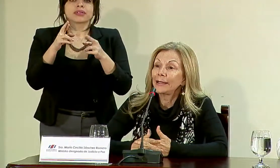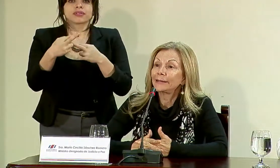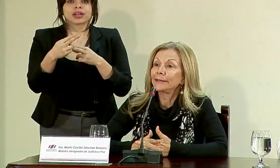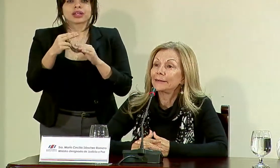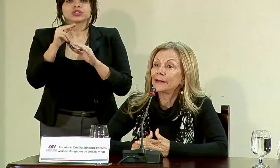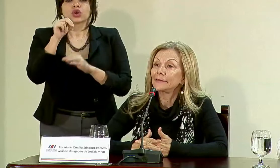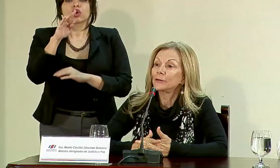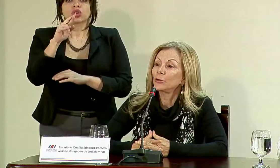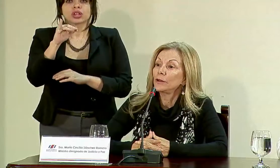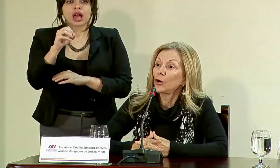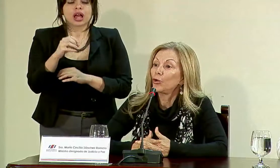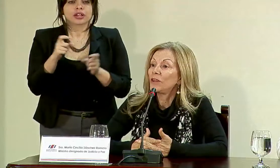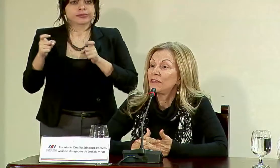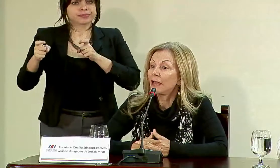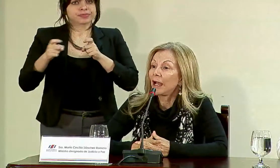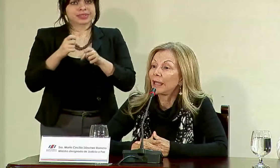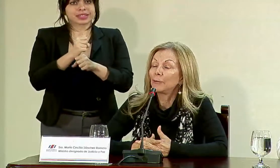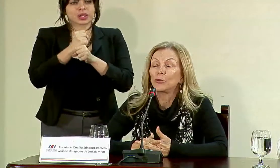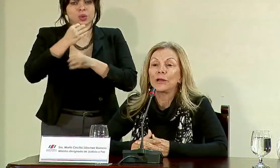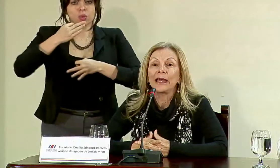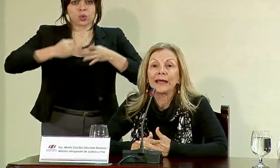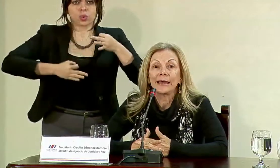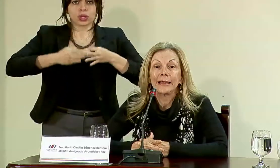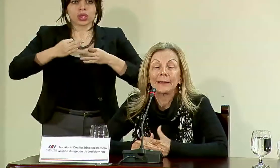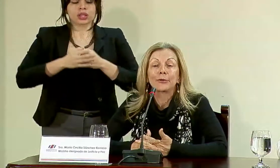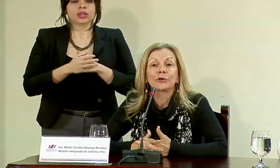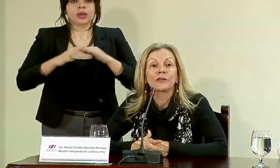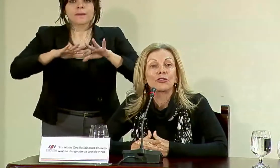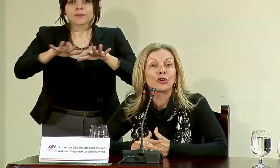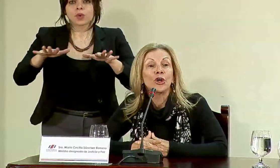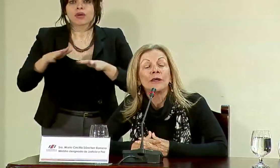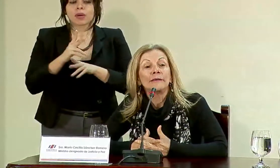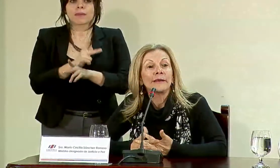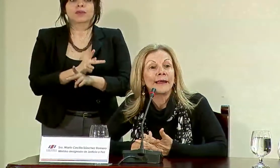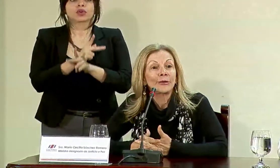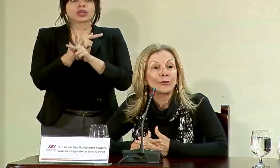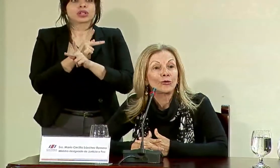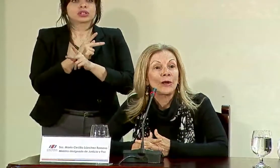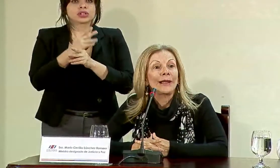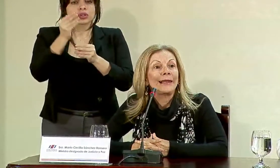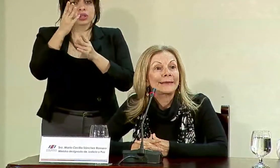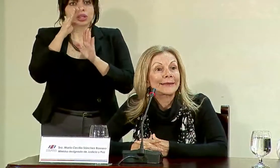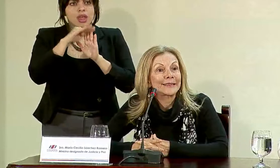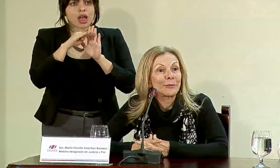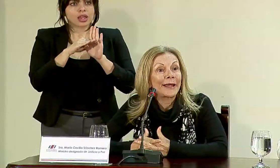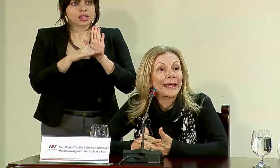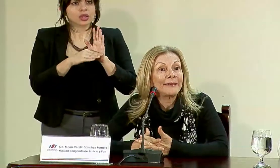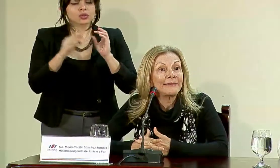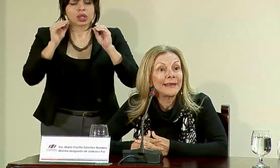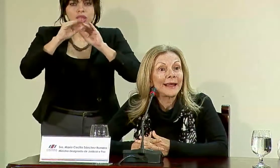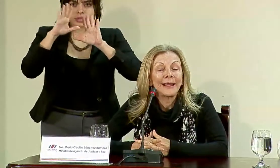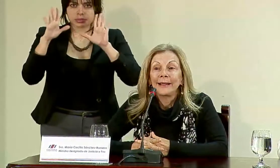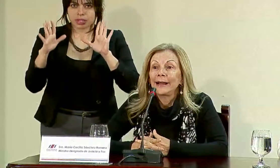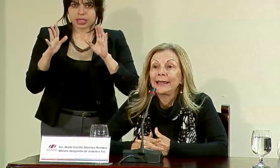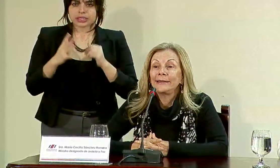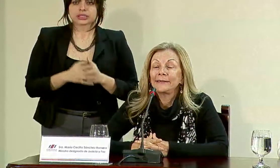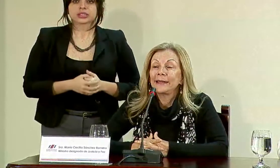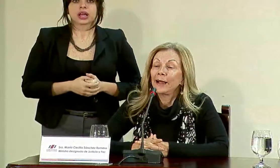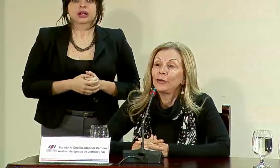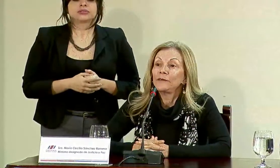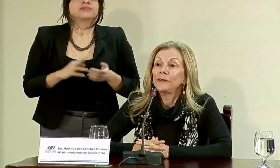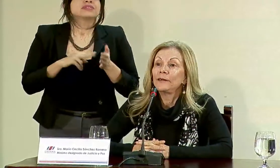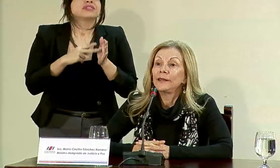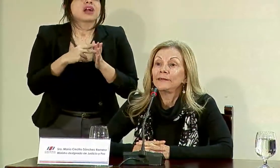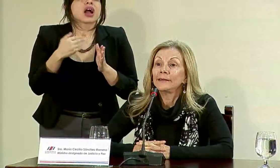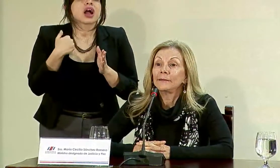notarial, garantizar la seguridad jurídica inmobiliaria, la protección de datos, la transparencia, es